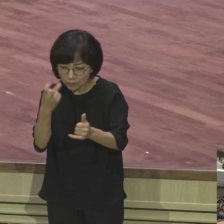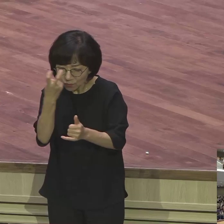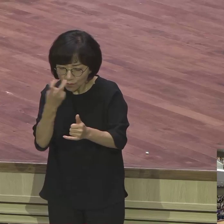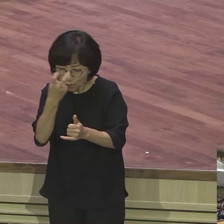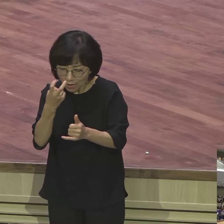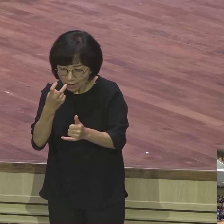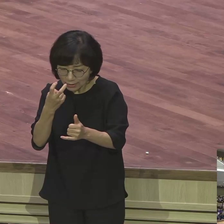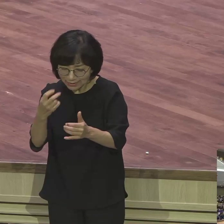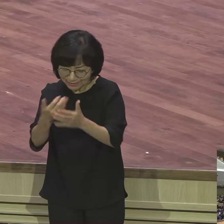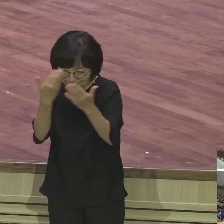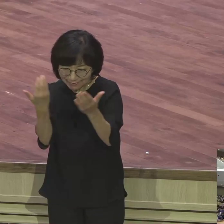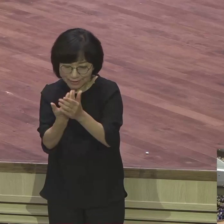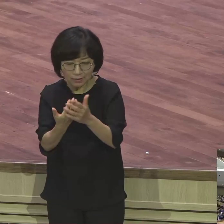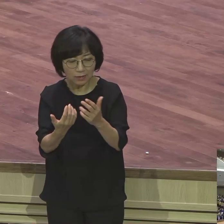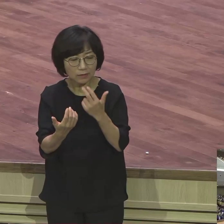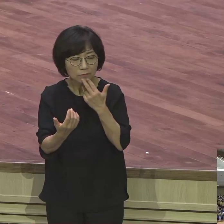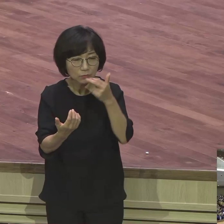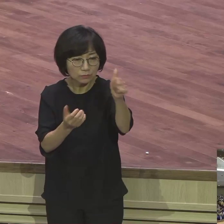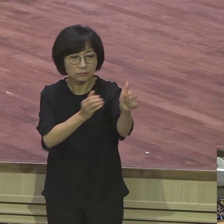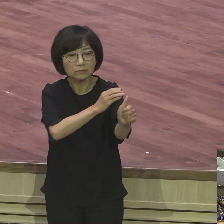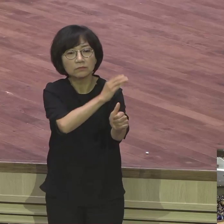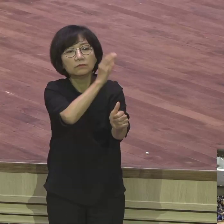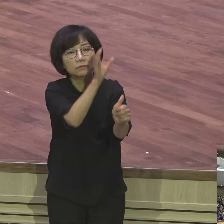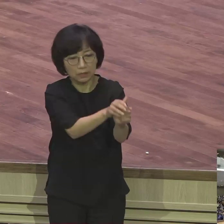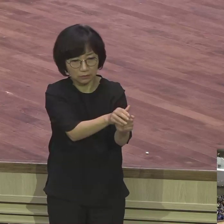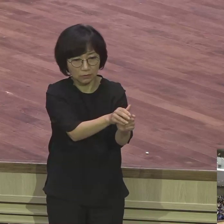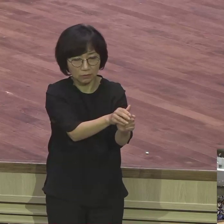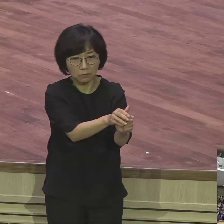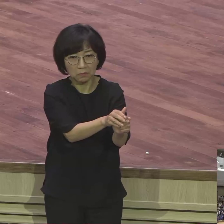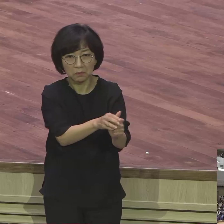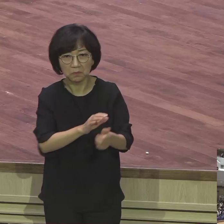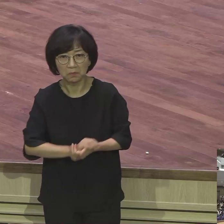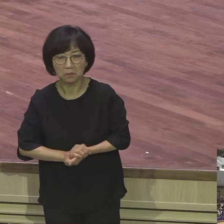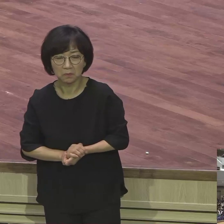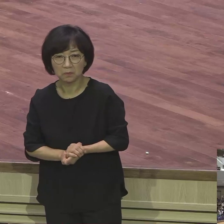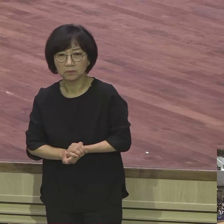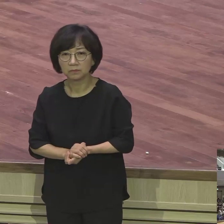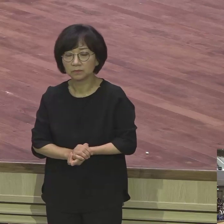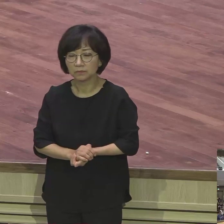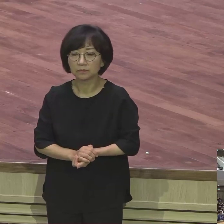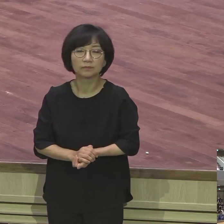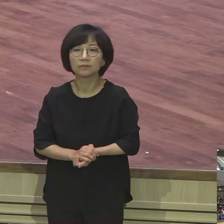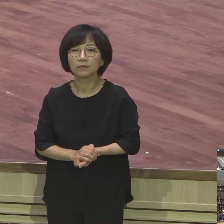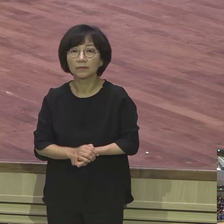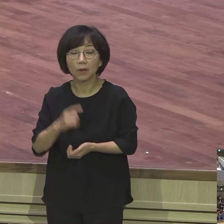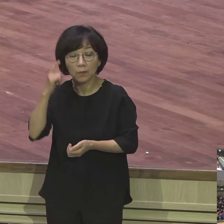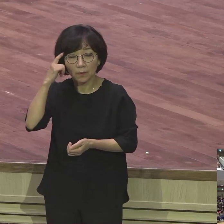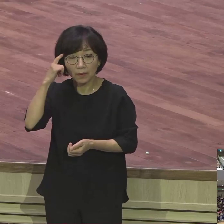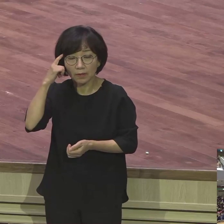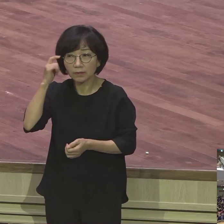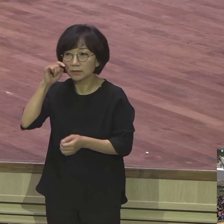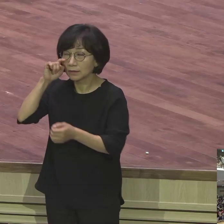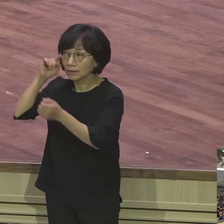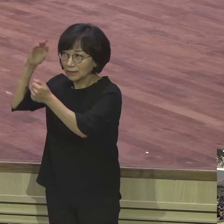간수장은 그의 손에 맡던 것을 무선지 살포지 않으시니 이는 요하께서 요셉과 함께하십니다